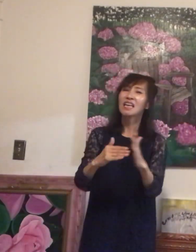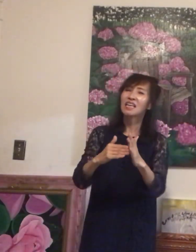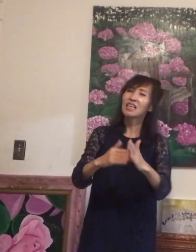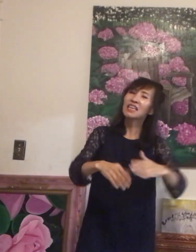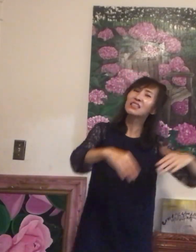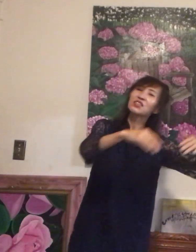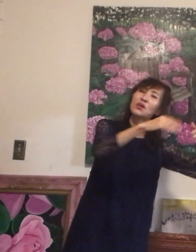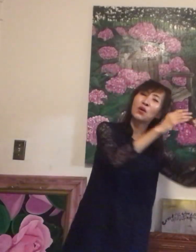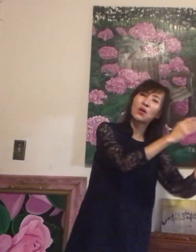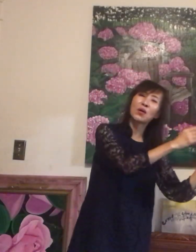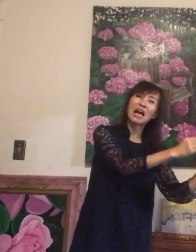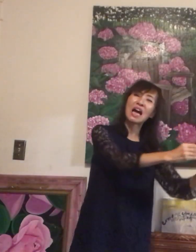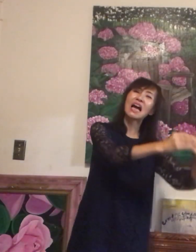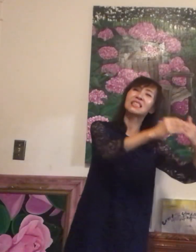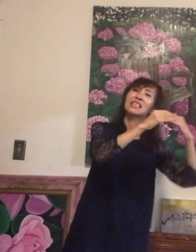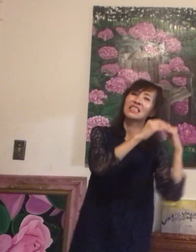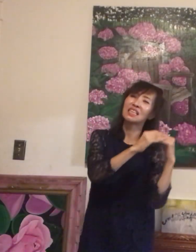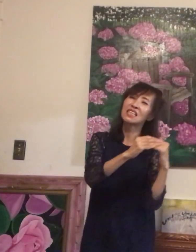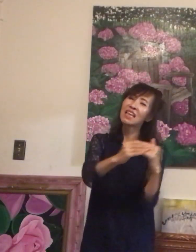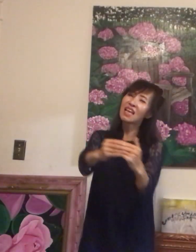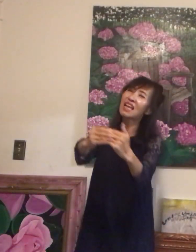시기까지 인도하시네